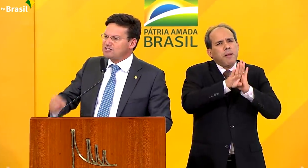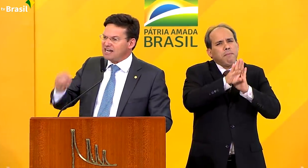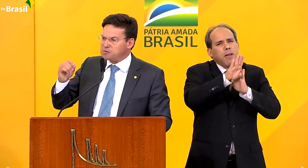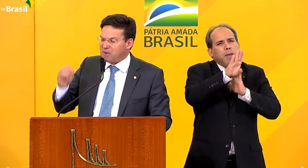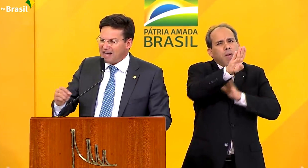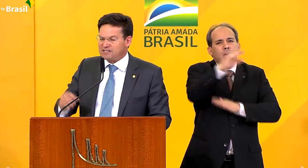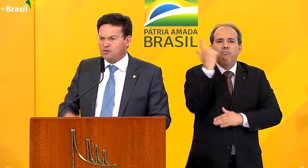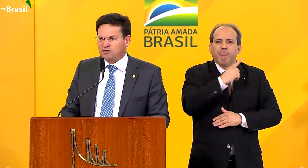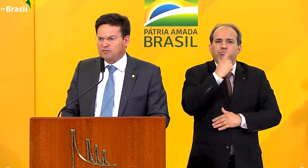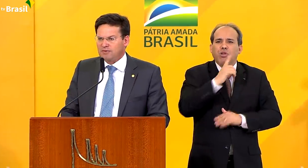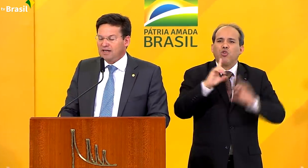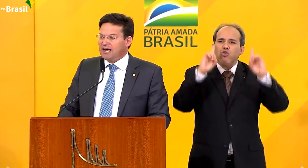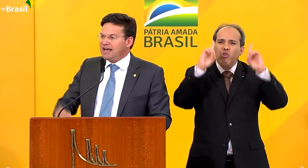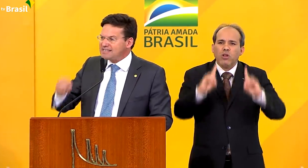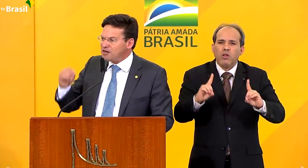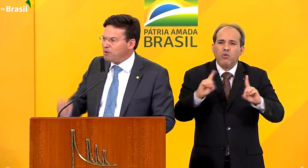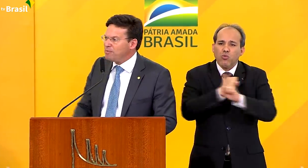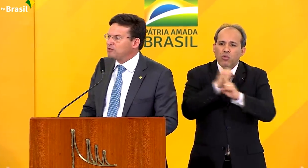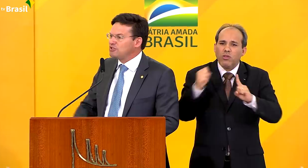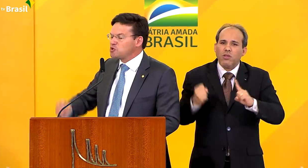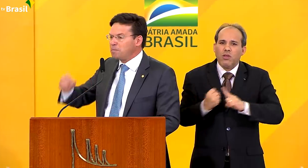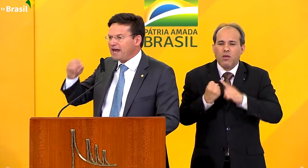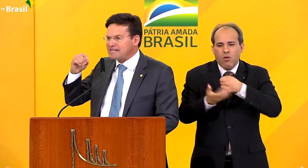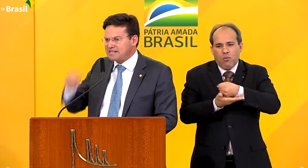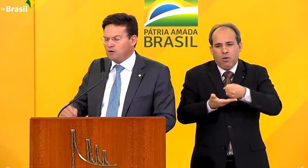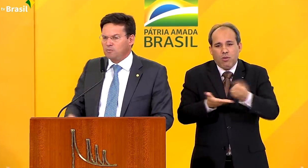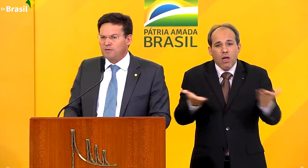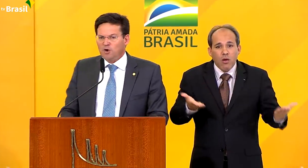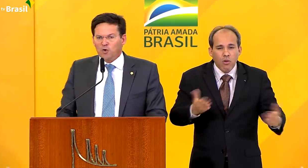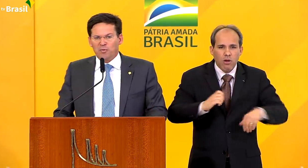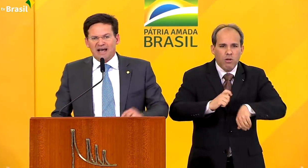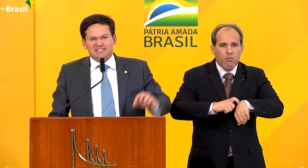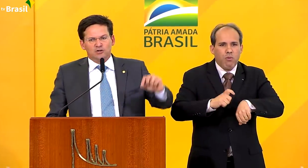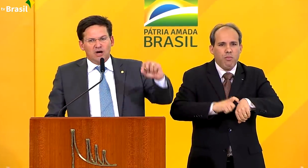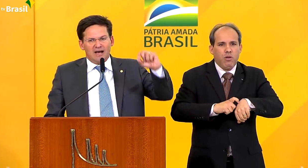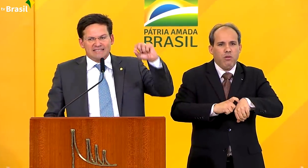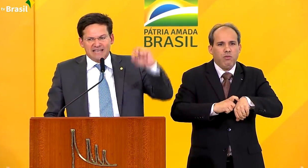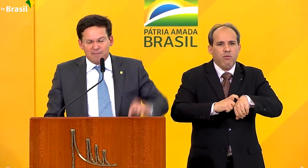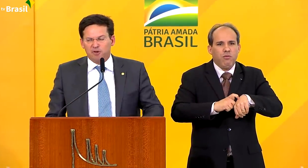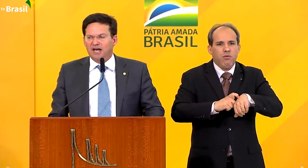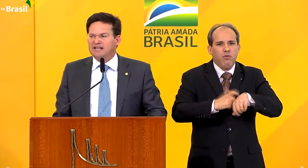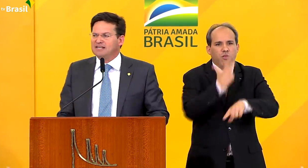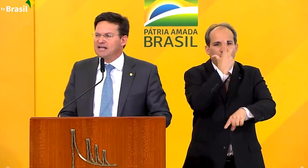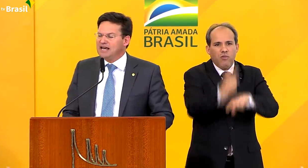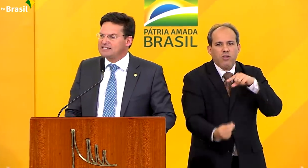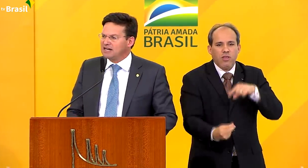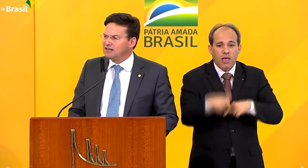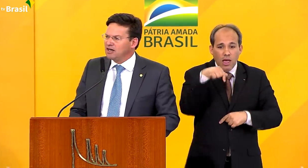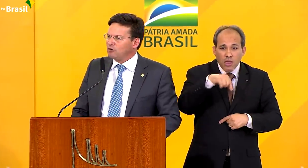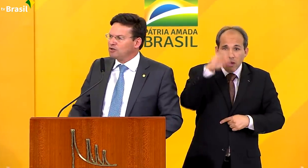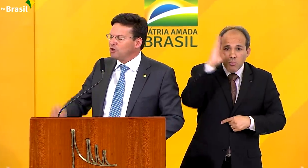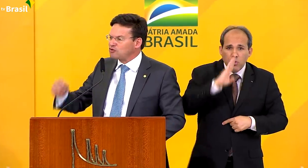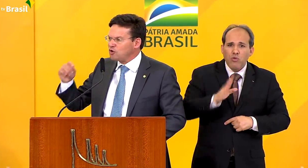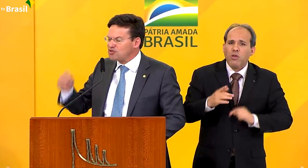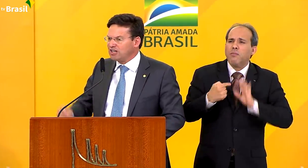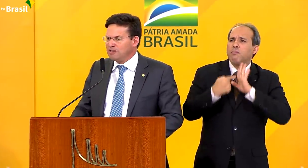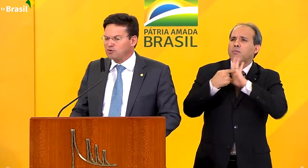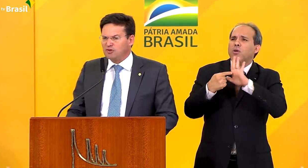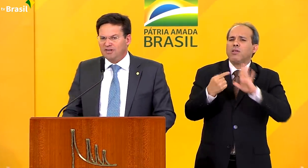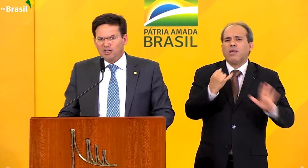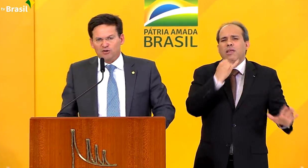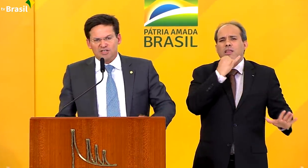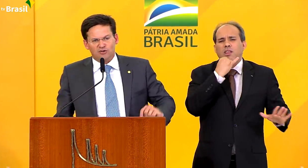direitos sociais básicos. Esse é o momento de superação. O Brasil deu exemplo de resiliência quando nós